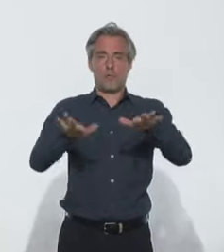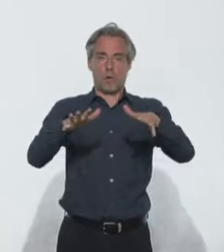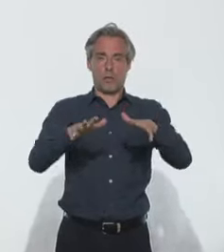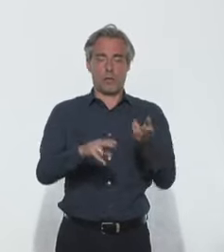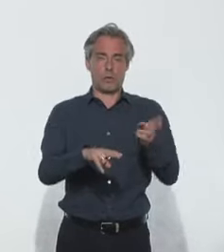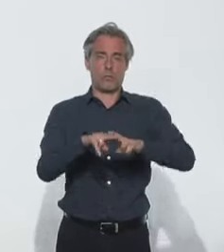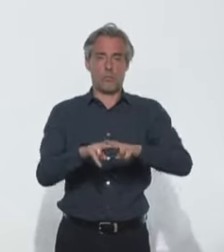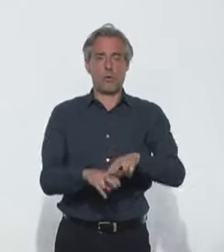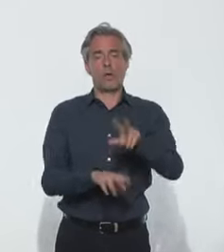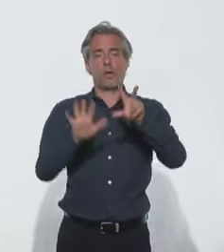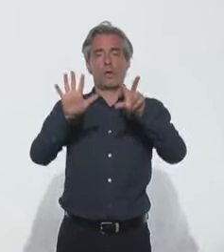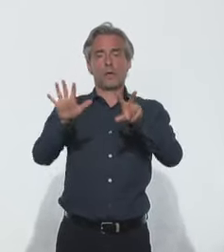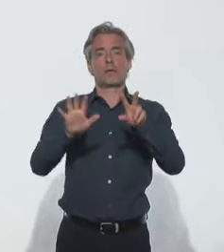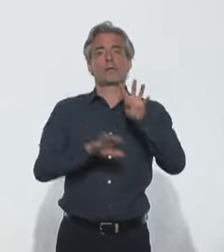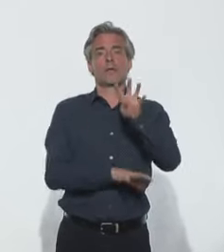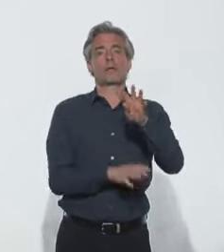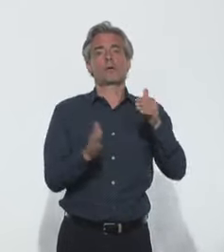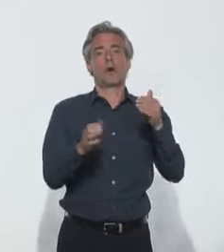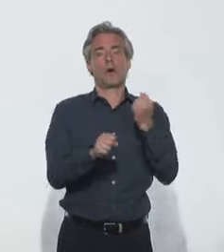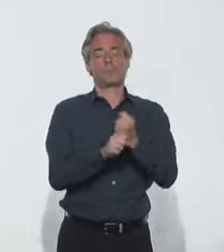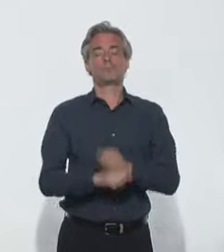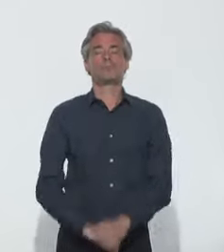décès observé est de 84 ans.